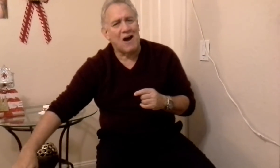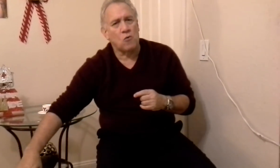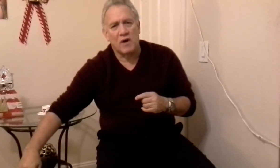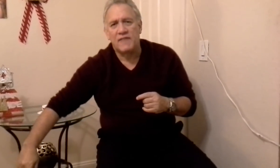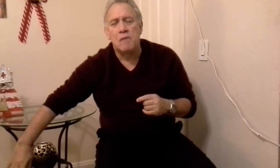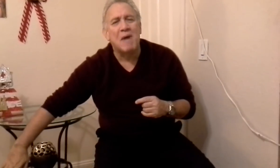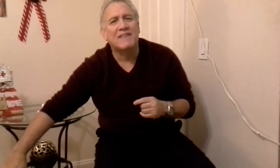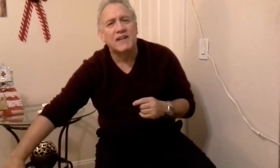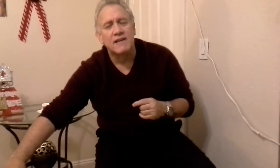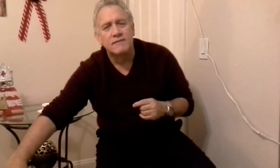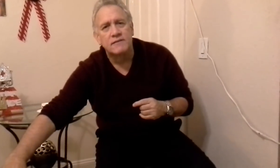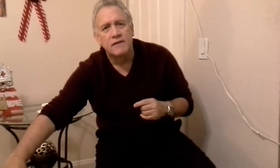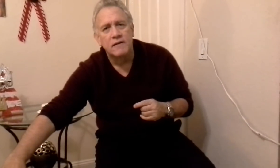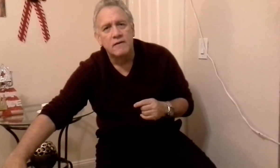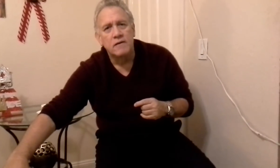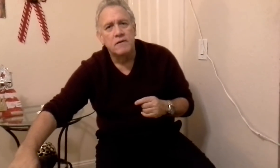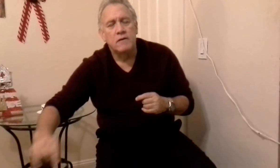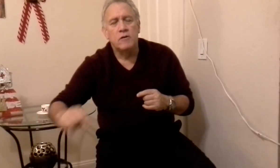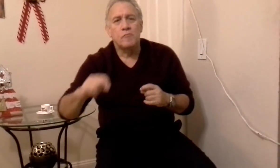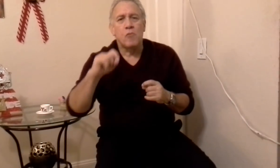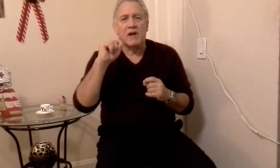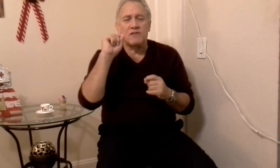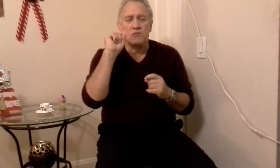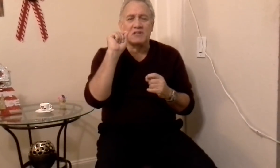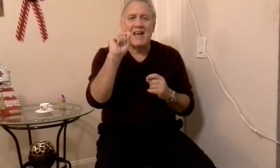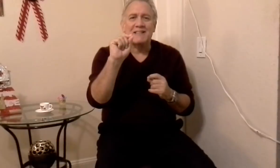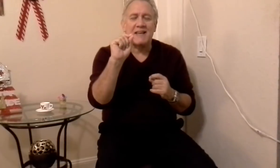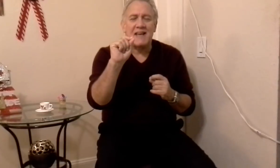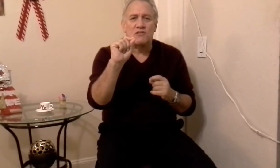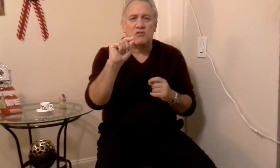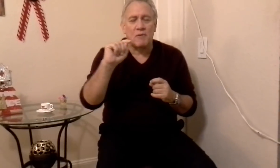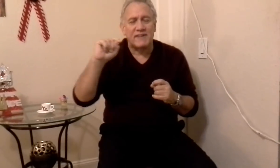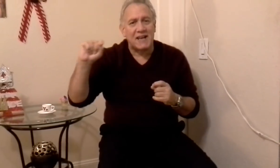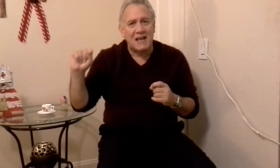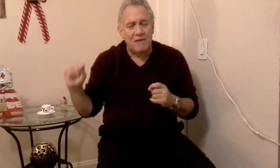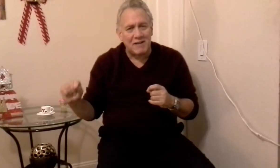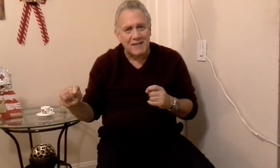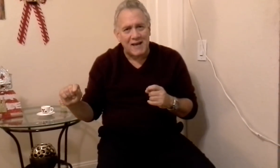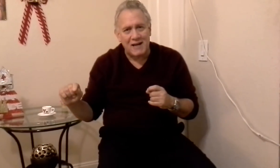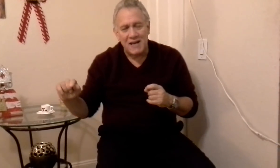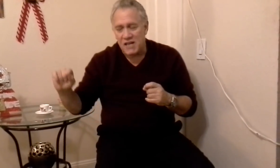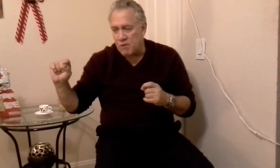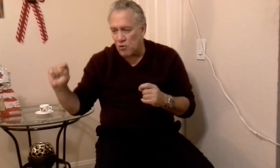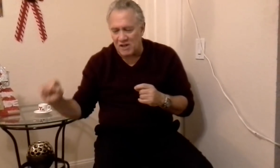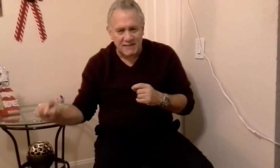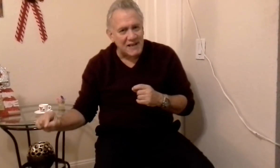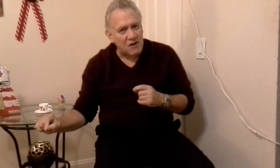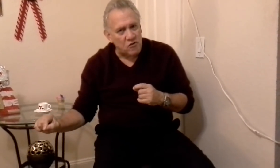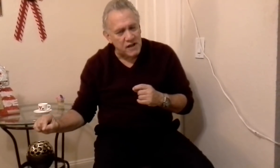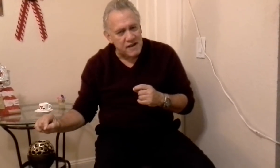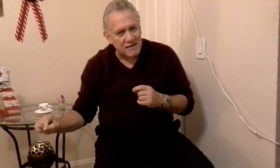agua, del matriz, porque si usted hace eso, se va a tener que levantar, y ponerse en las rodillas,